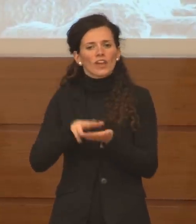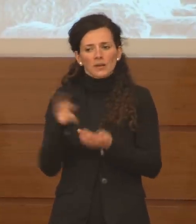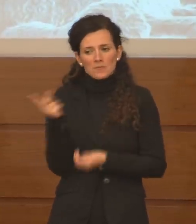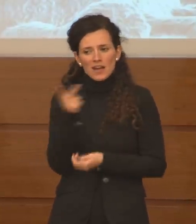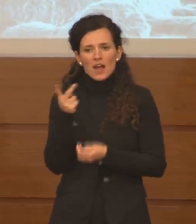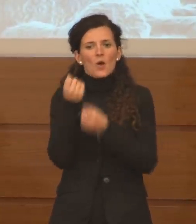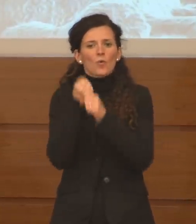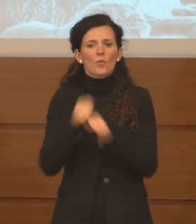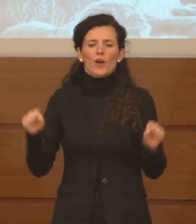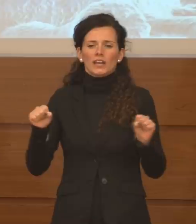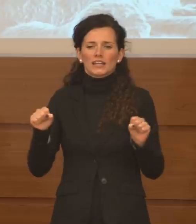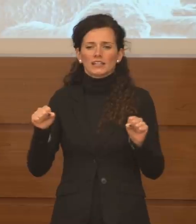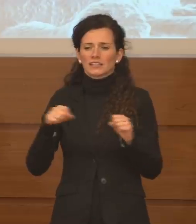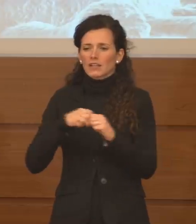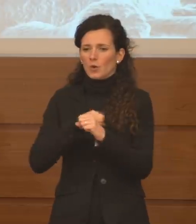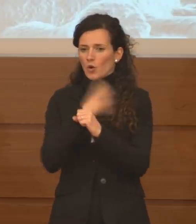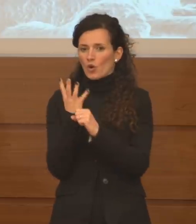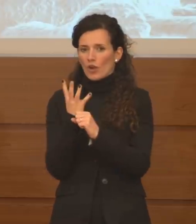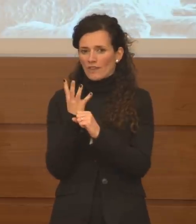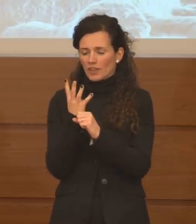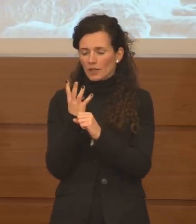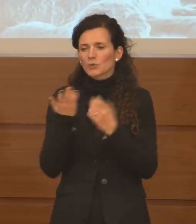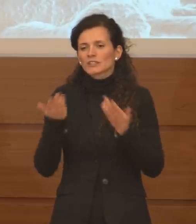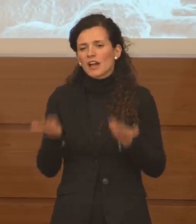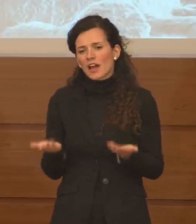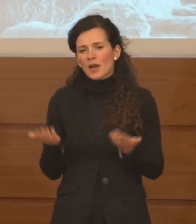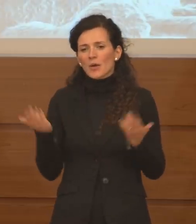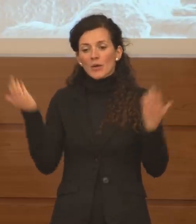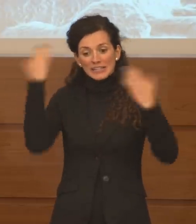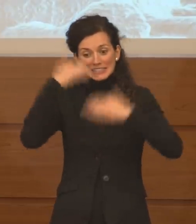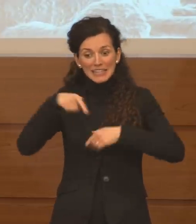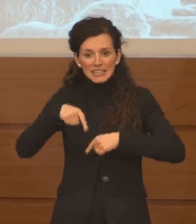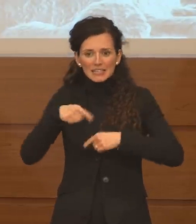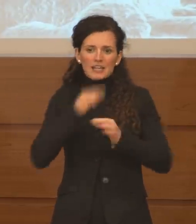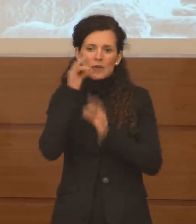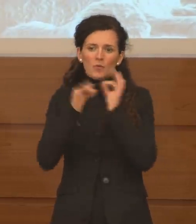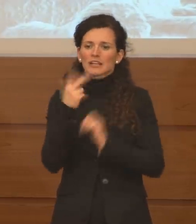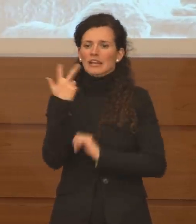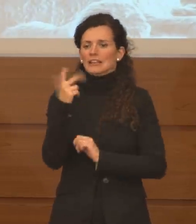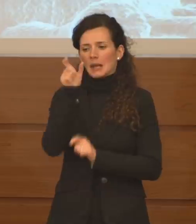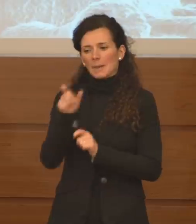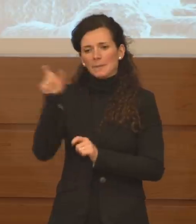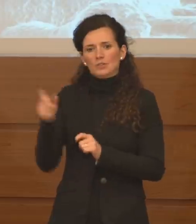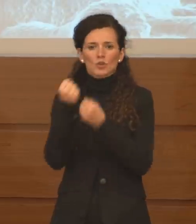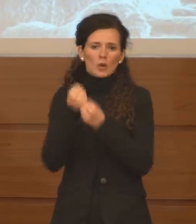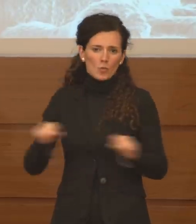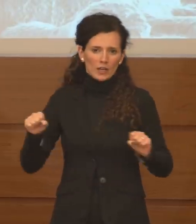dal coronavirus. Quindi questa sera abbiamo tre guariti, è una cosa buona.